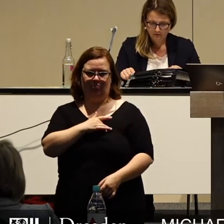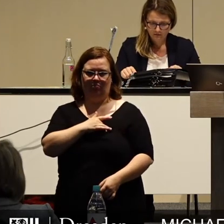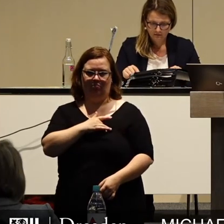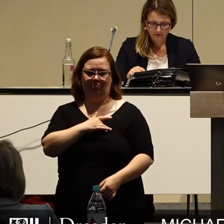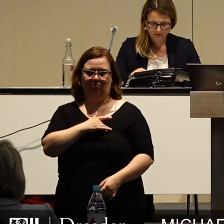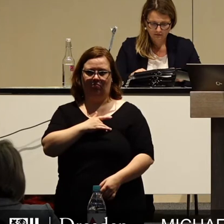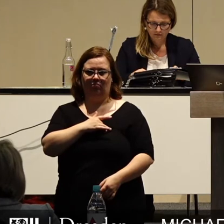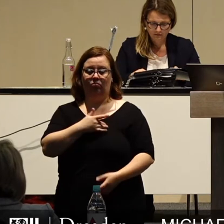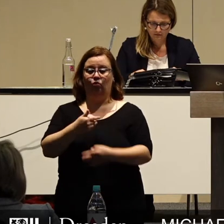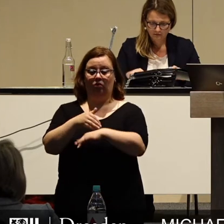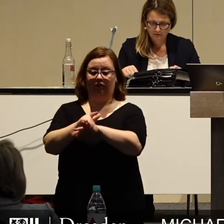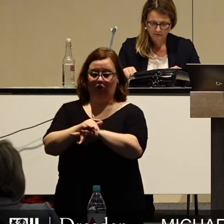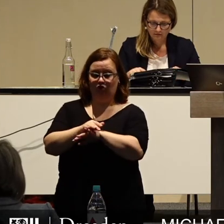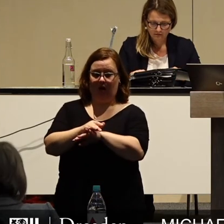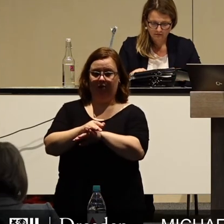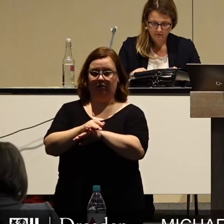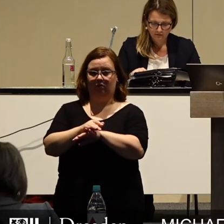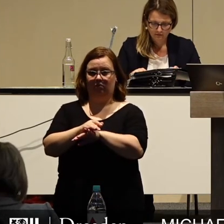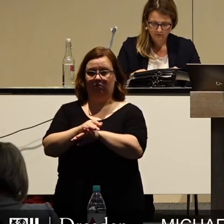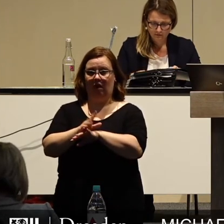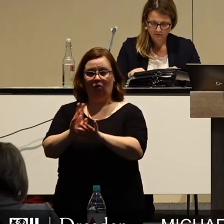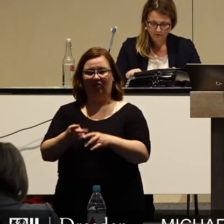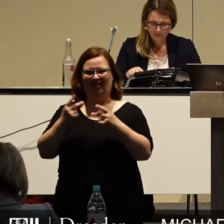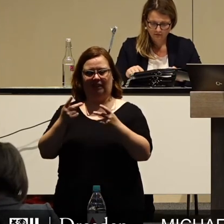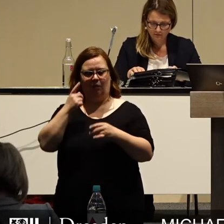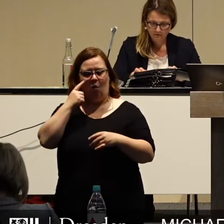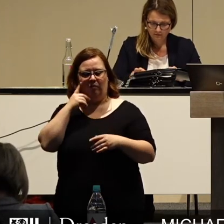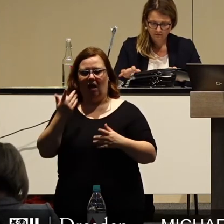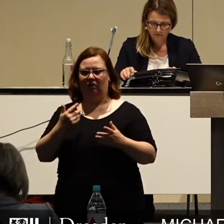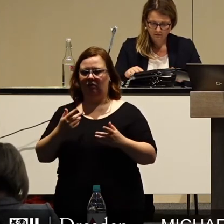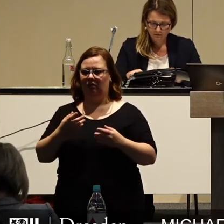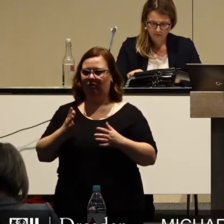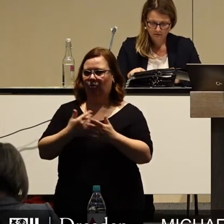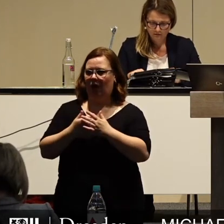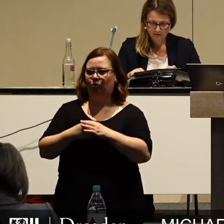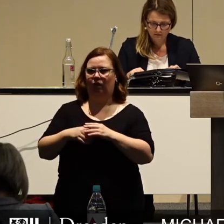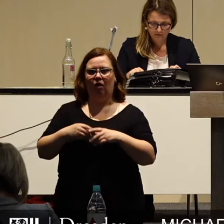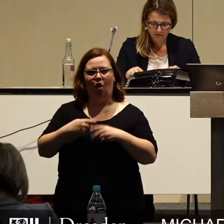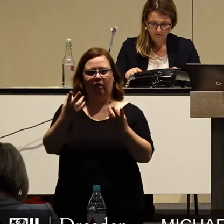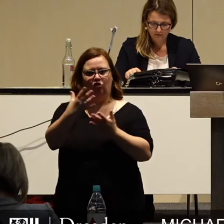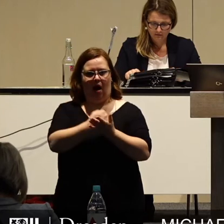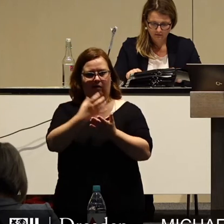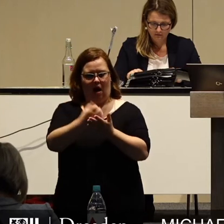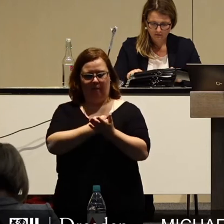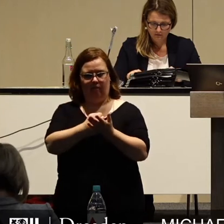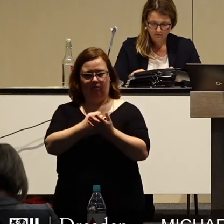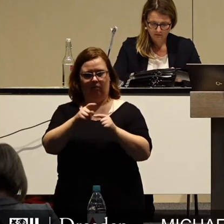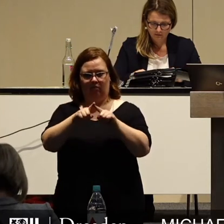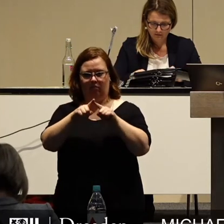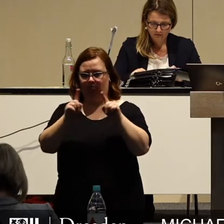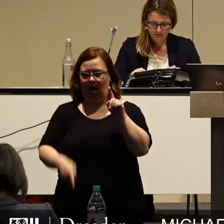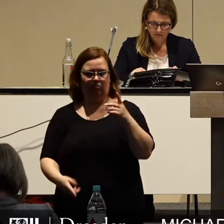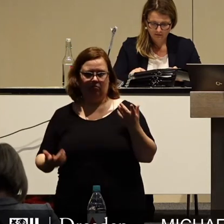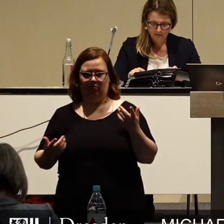Stotternde Wirtschaft heißt auch, das gewohnte Sprudeln öffentlicher Einnahmen hat ein abruptes und ein